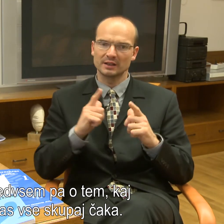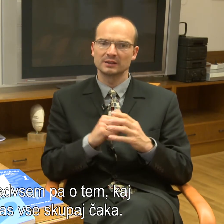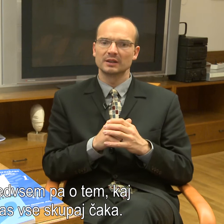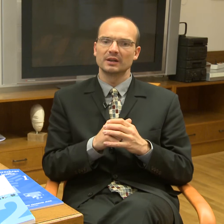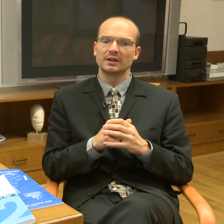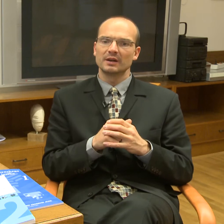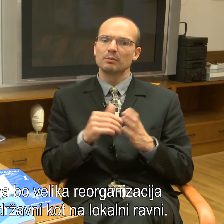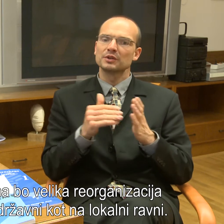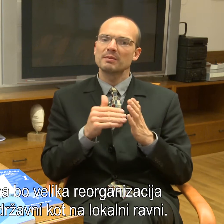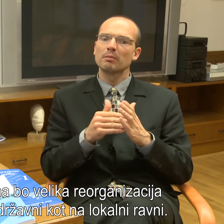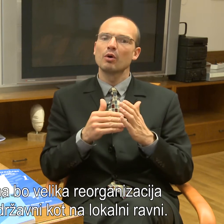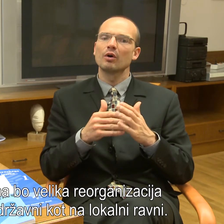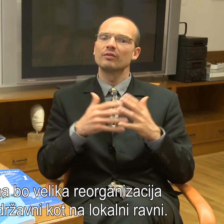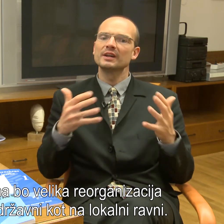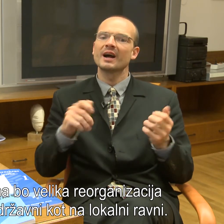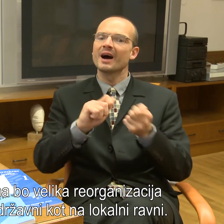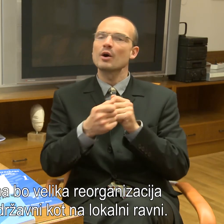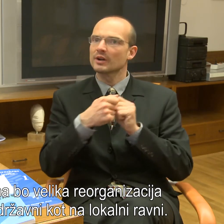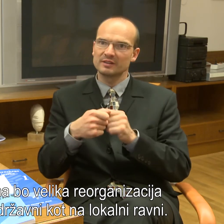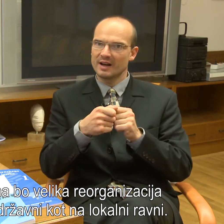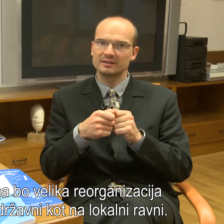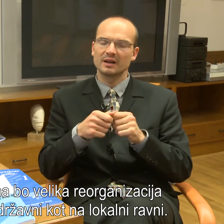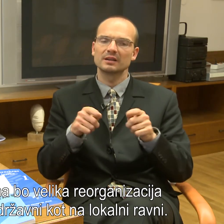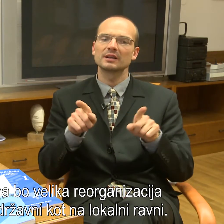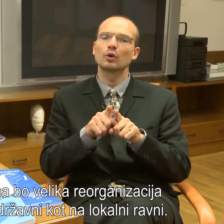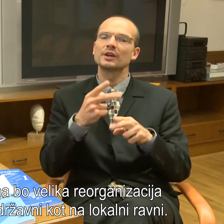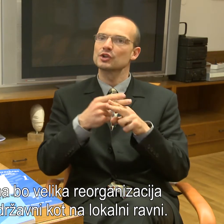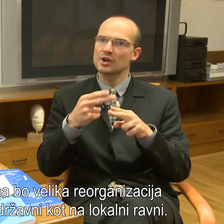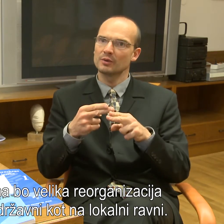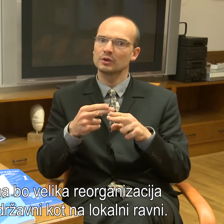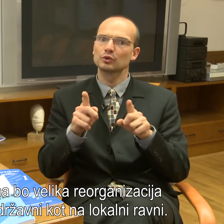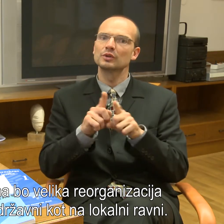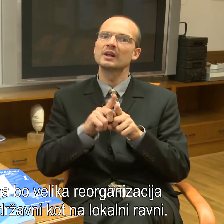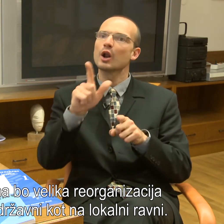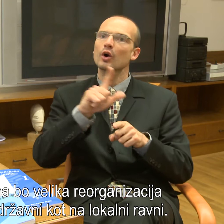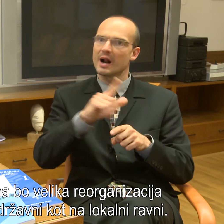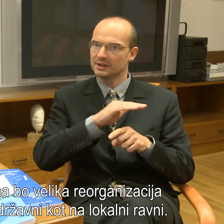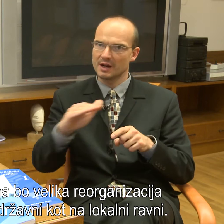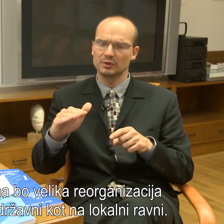Potrebna bo velika reorganizacija, tako na državni kot tudi na lokalni ravni.